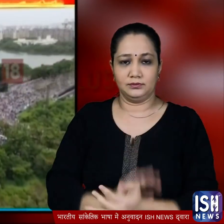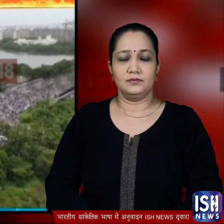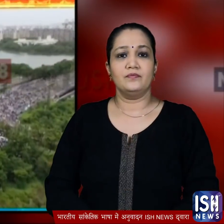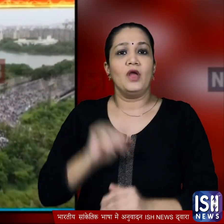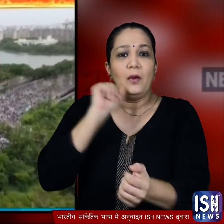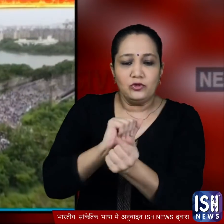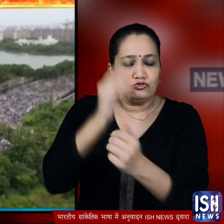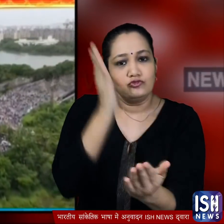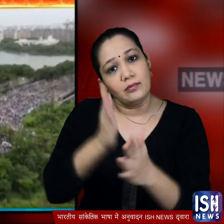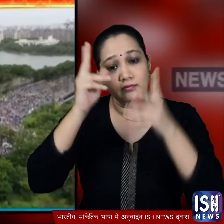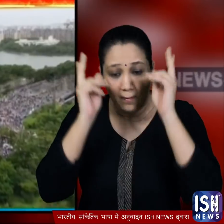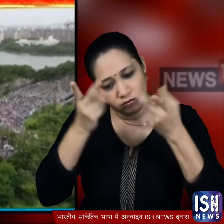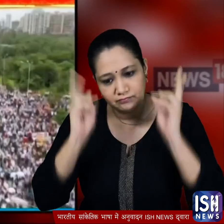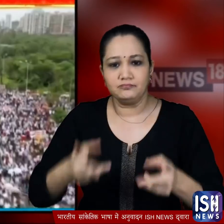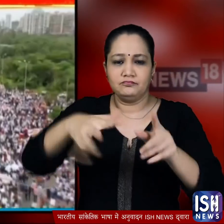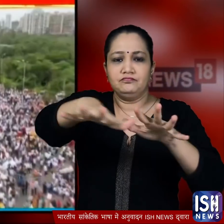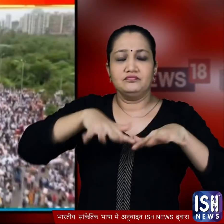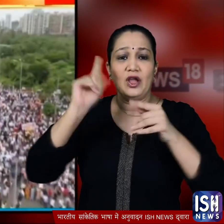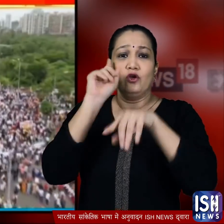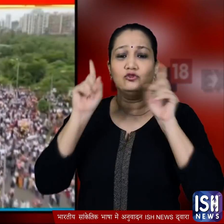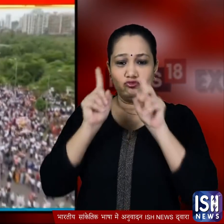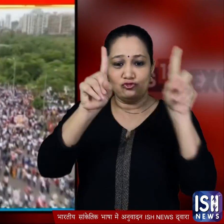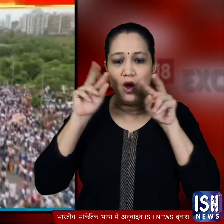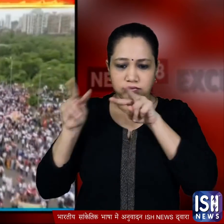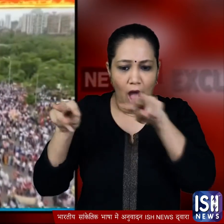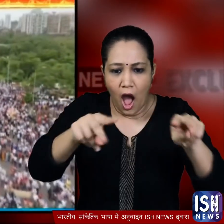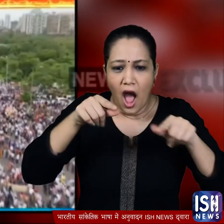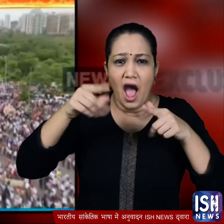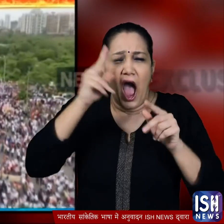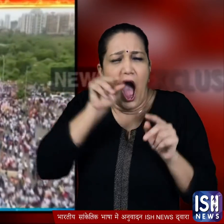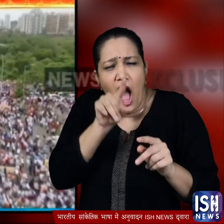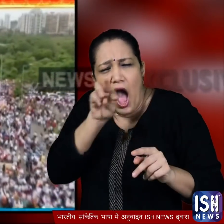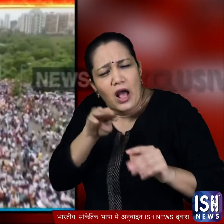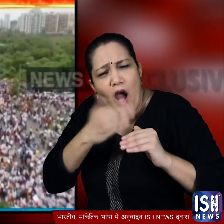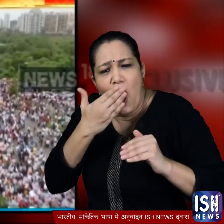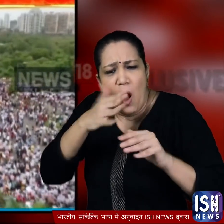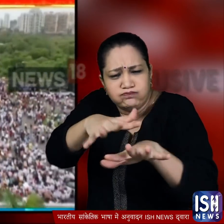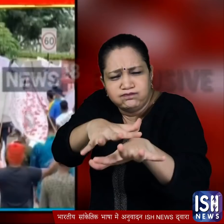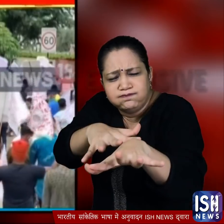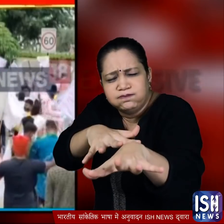पुलिस के रोकने पर एक जगा डेरा डाल दिया ब्रोन कैमरों से ली गई तस्वीरों में वहां सड़क पर हजारों प्रदर्शन कारी नजर आए एक